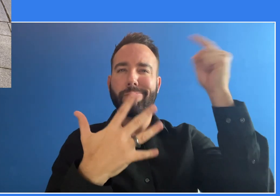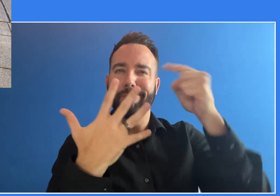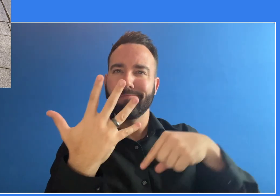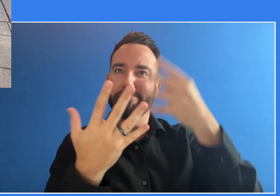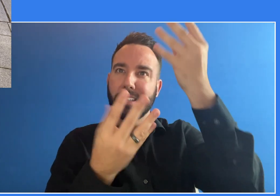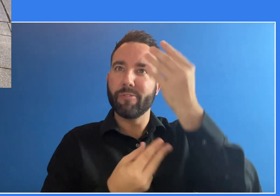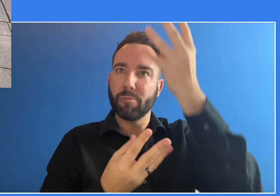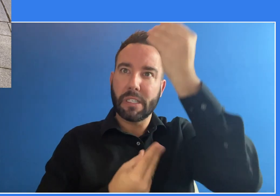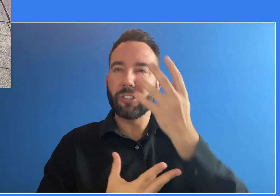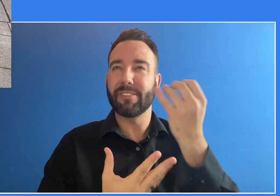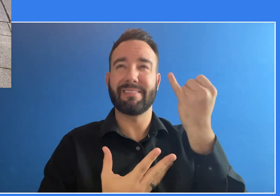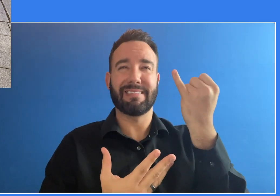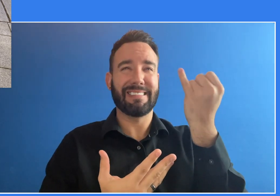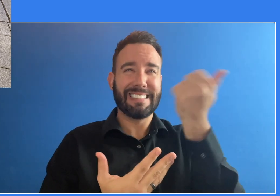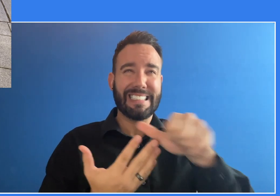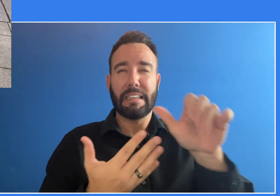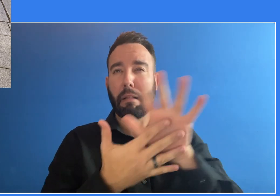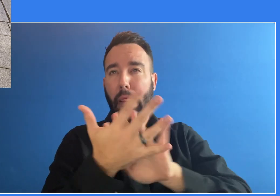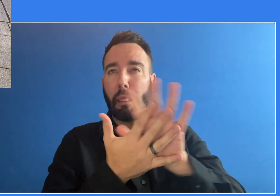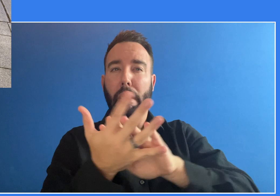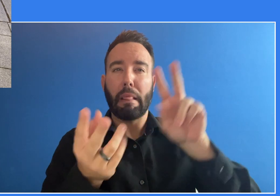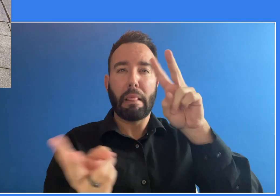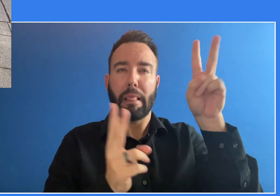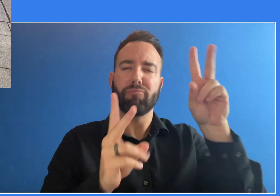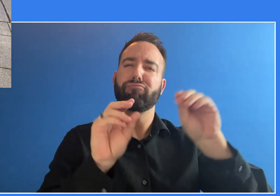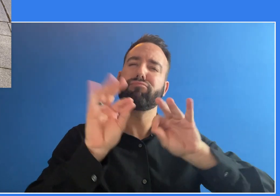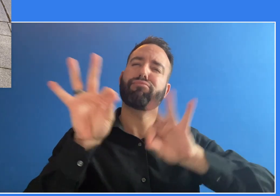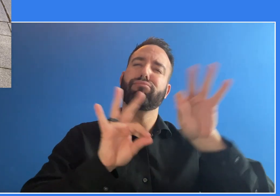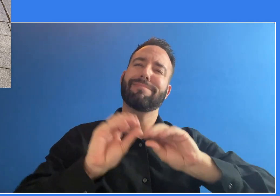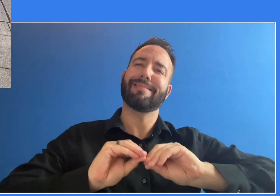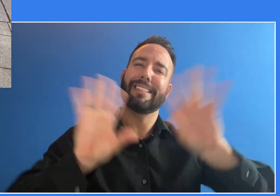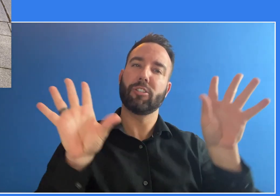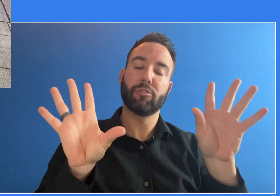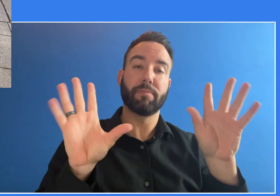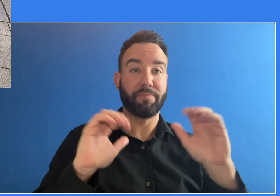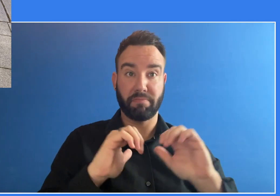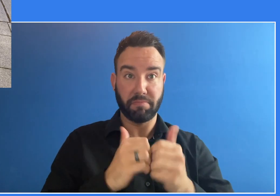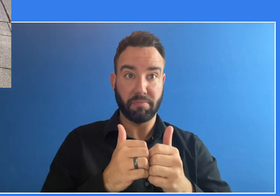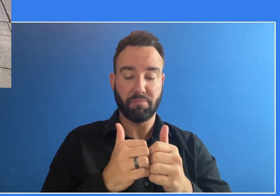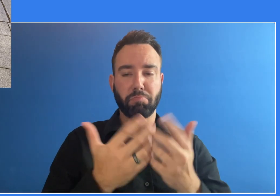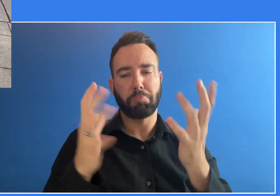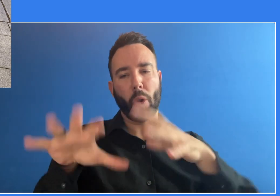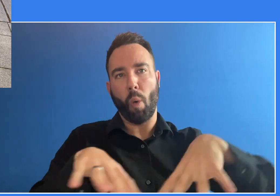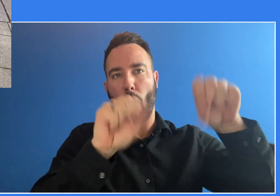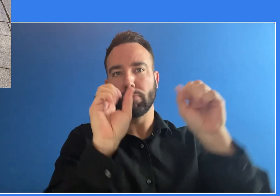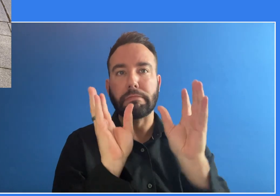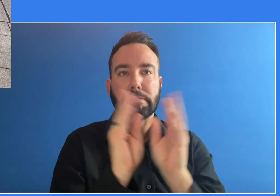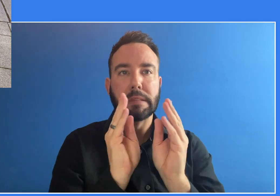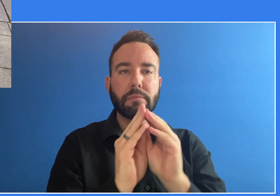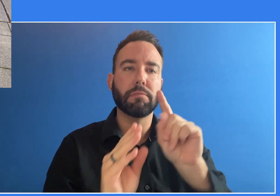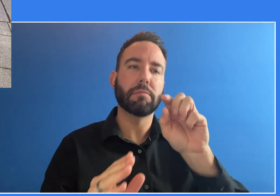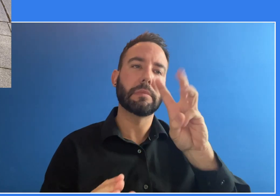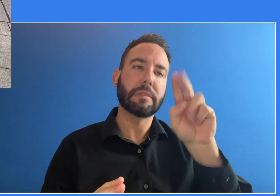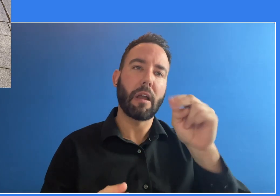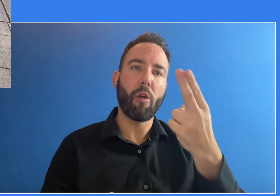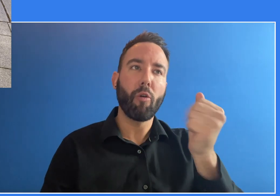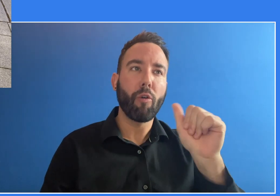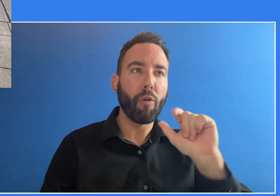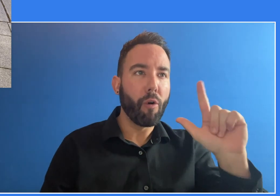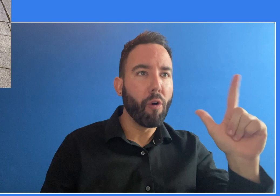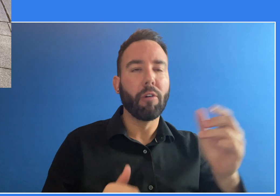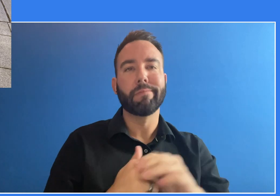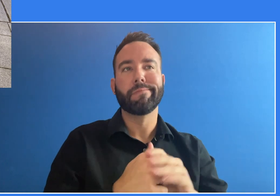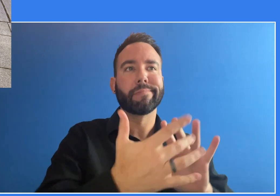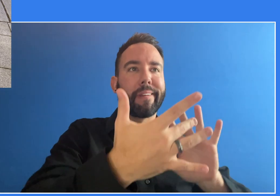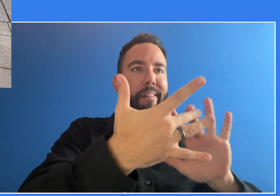personas se vacunen al generar confianza, al aumentar el acceso a las vacunas y al combatir la desinformación. Las